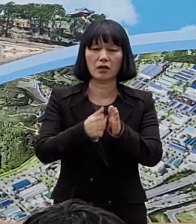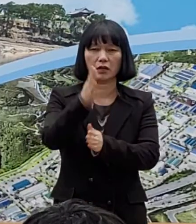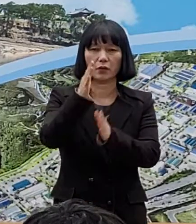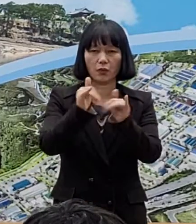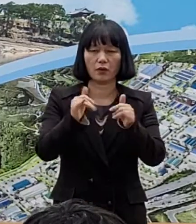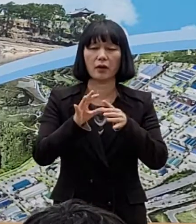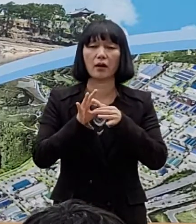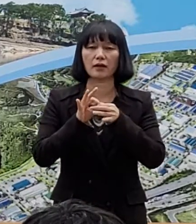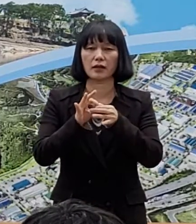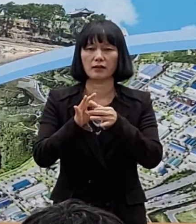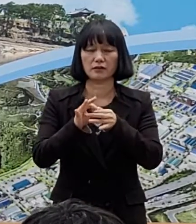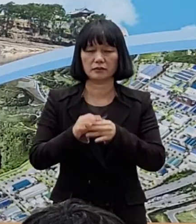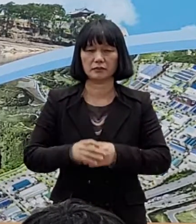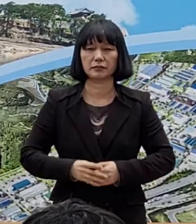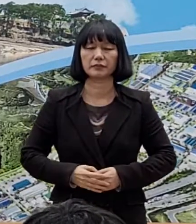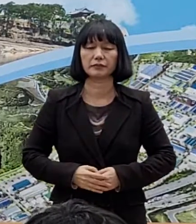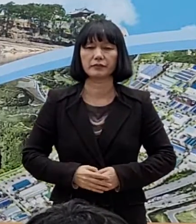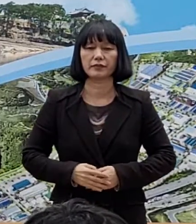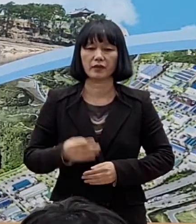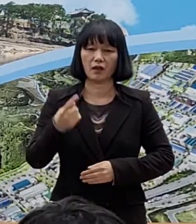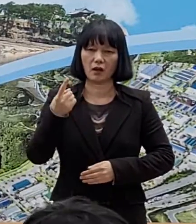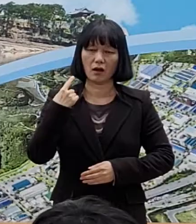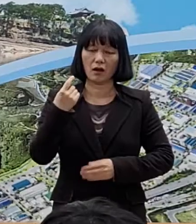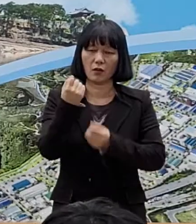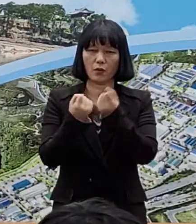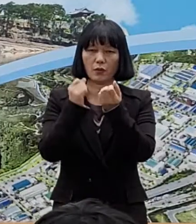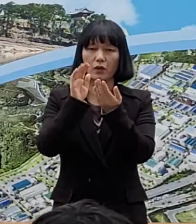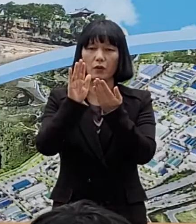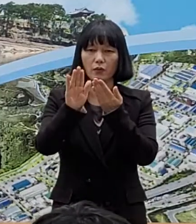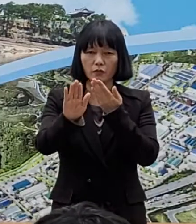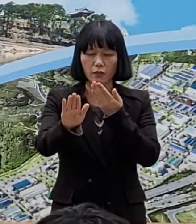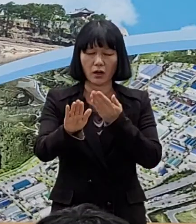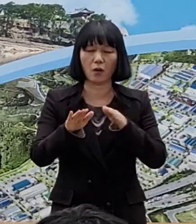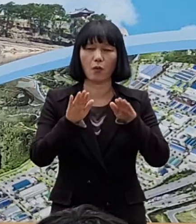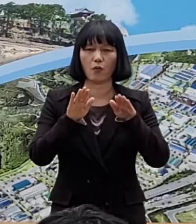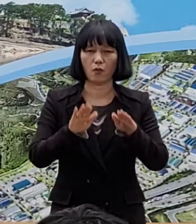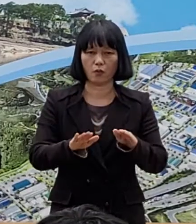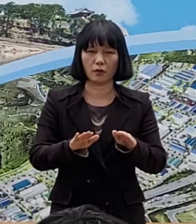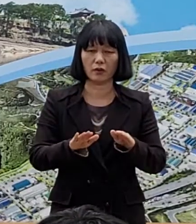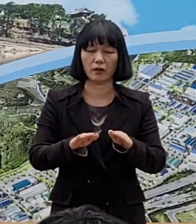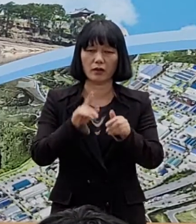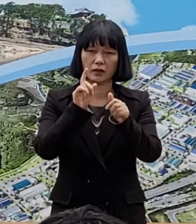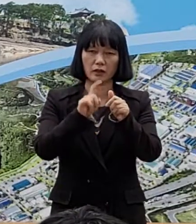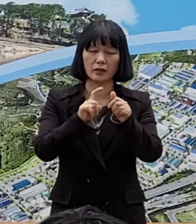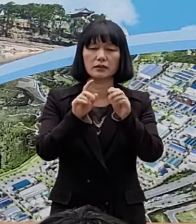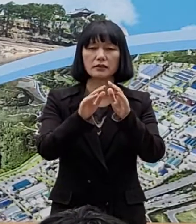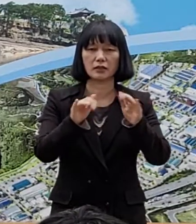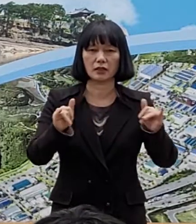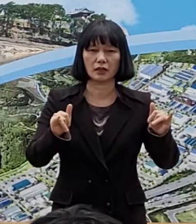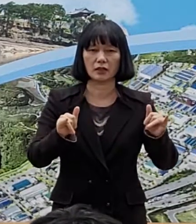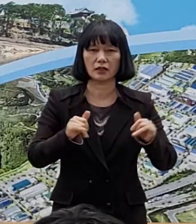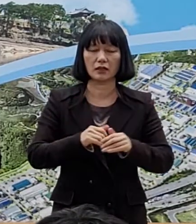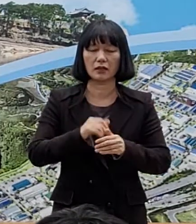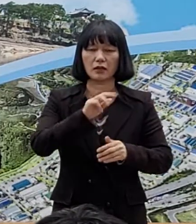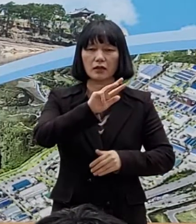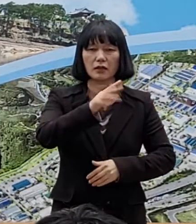시민 관련입니다. 어제 브리핑 이후와 오늘 양성 판정을 받은